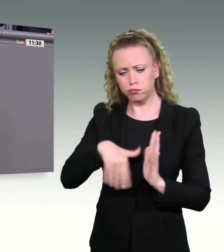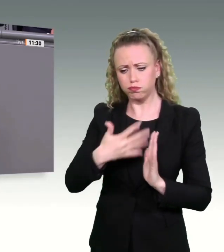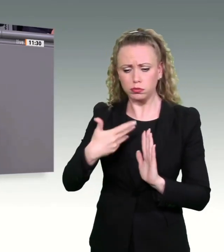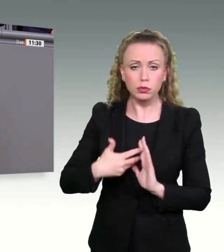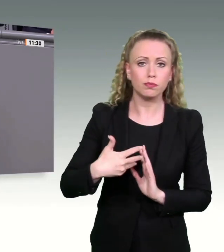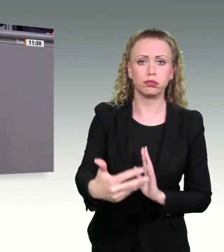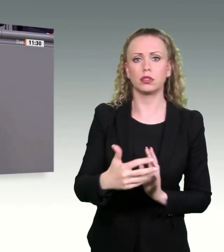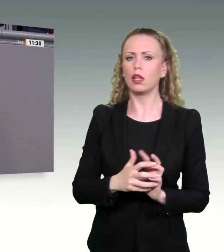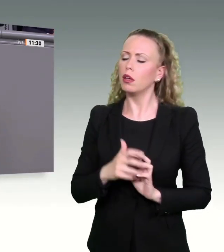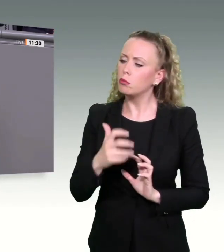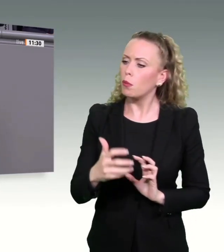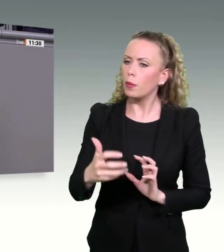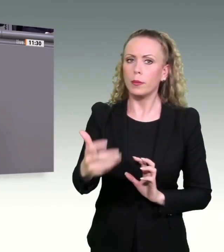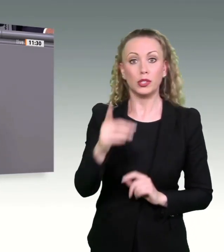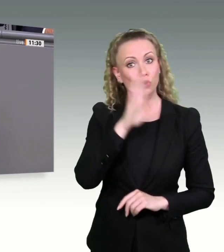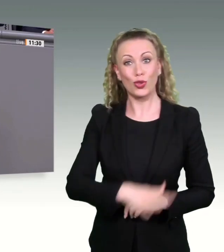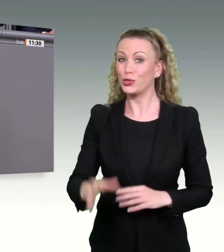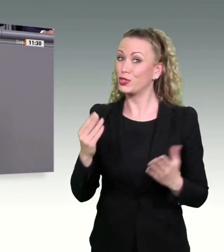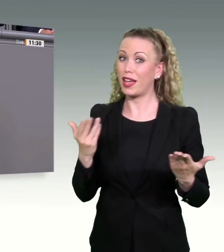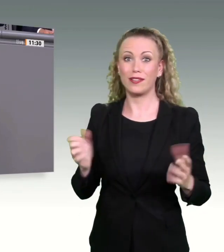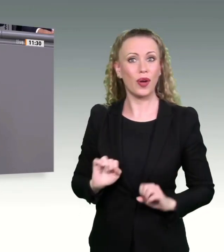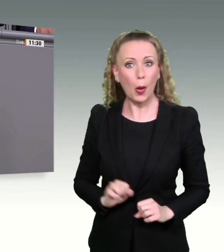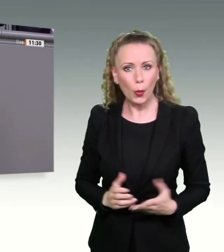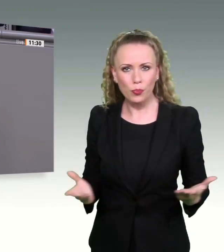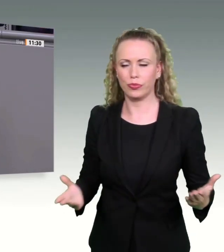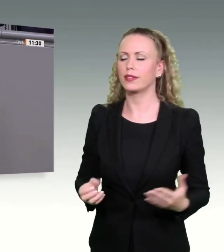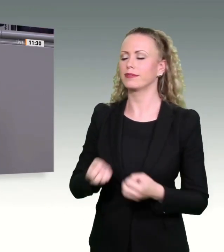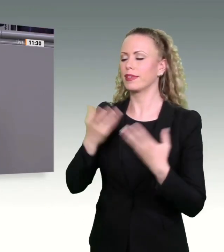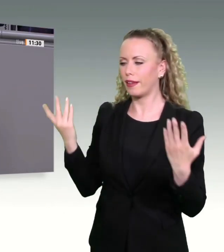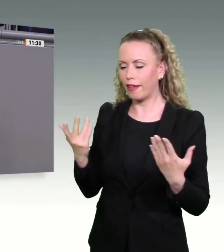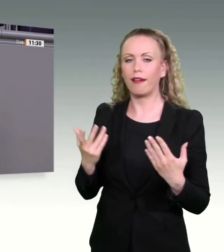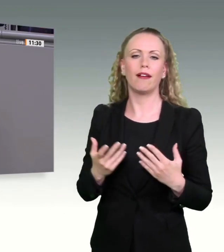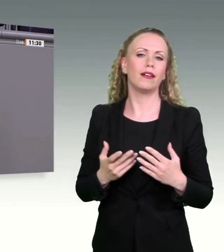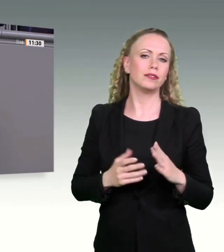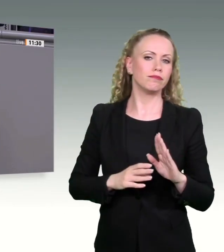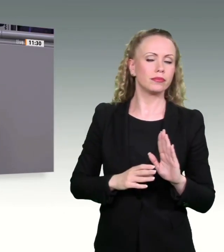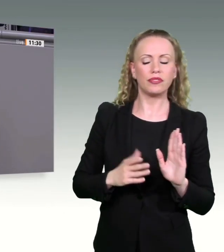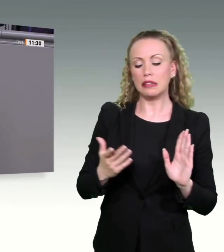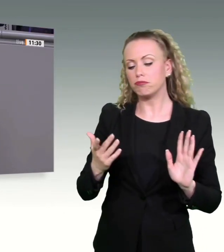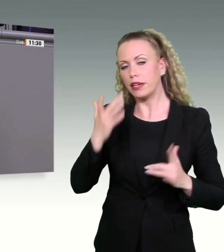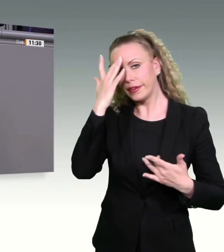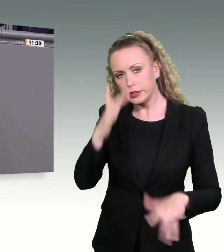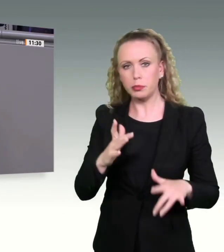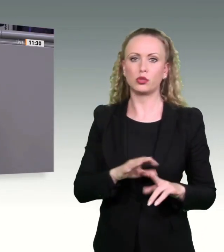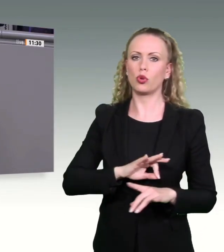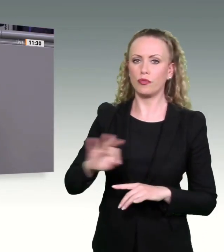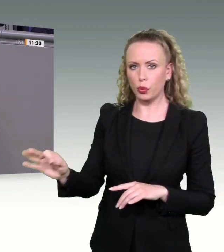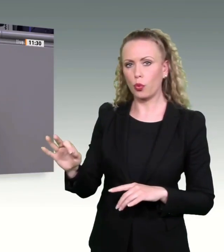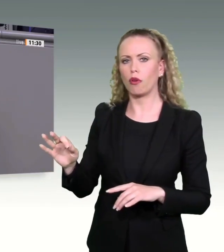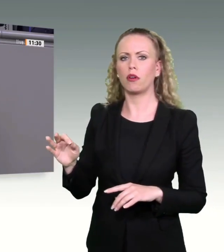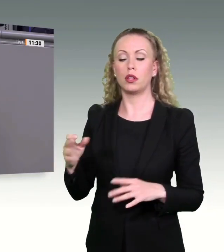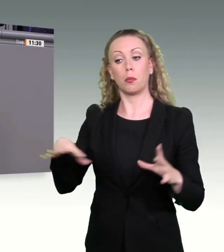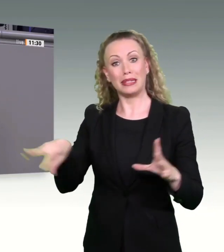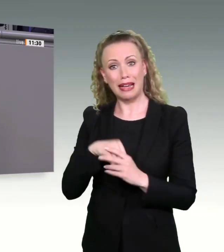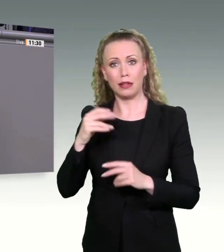Das ist wichtig. Es liegt nicht an der demokratischen Legitimation, an Bürgerinnen- und Beteiligungsrechten. Dieser Mythos, der